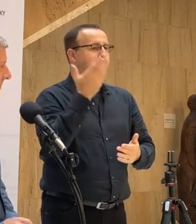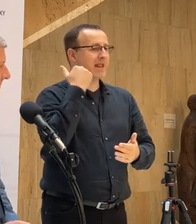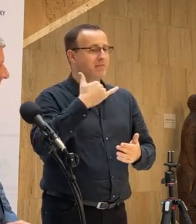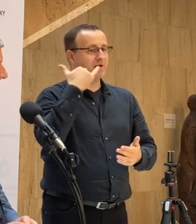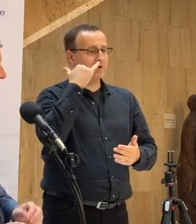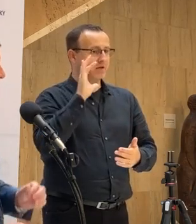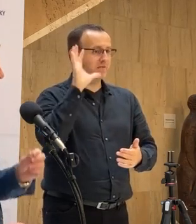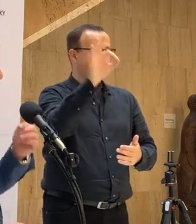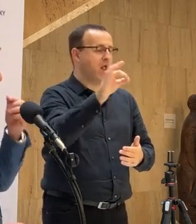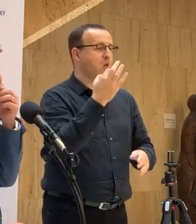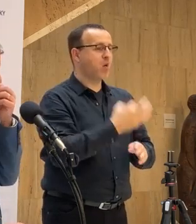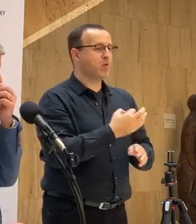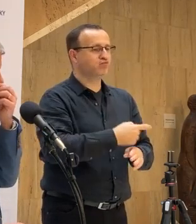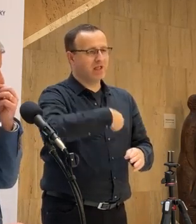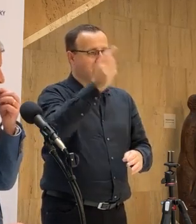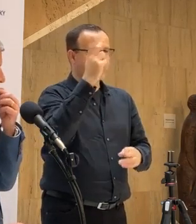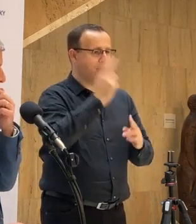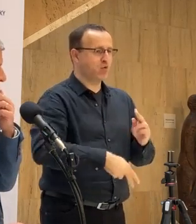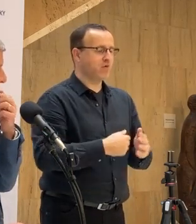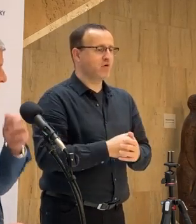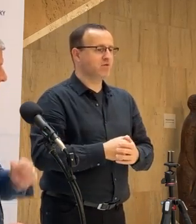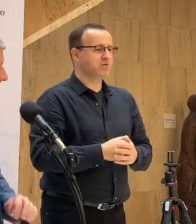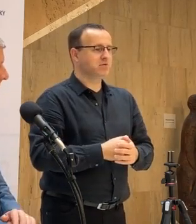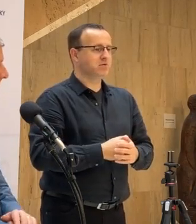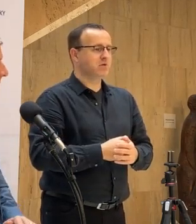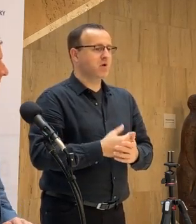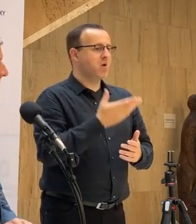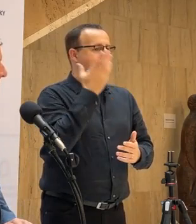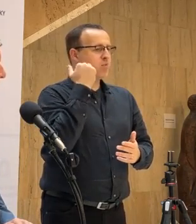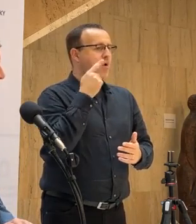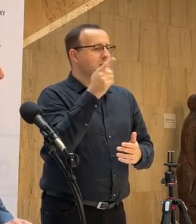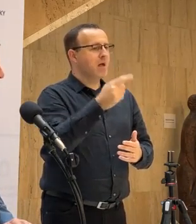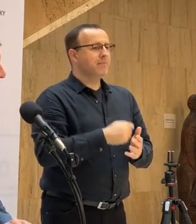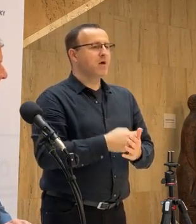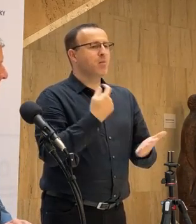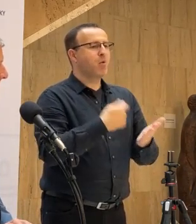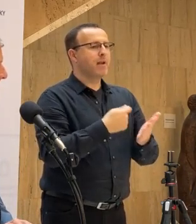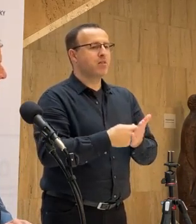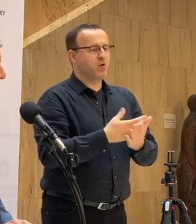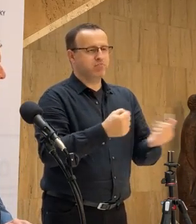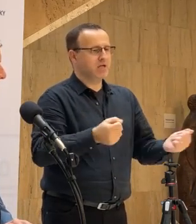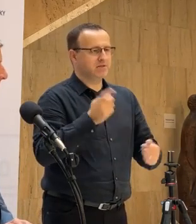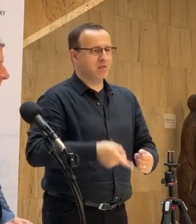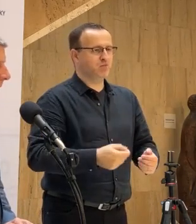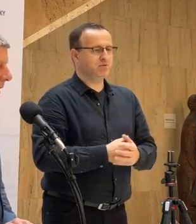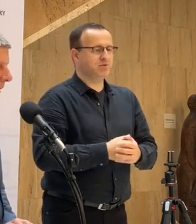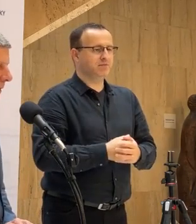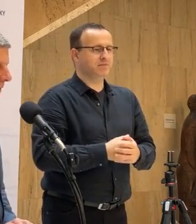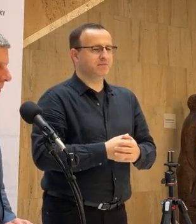zavolal a bolo by mu odporúčané ísť na pohotovosť, tak by bol odbremenený od toho poplatku na pohotovosť.